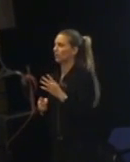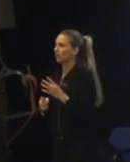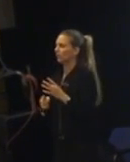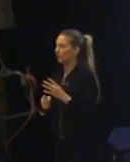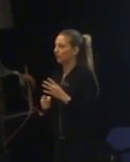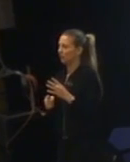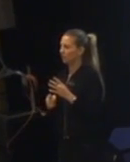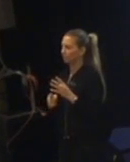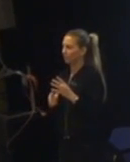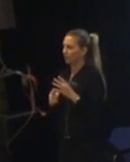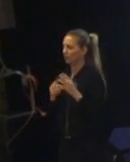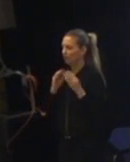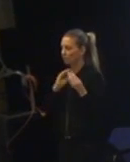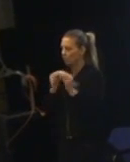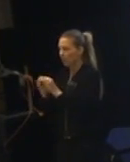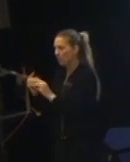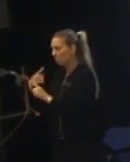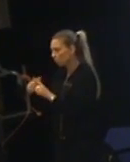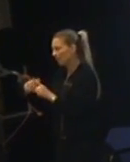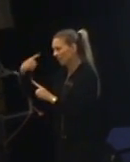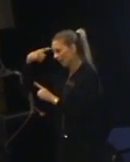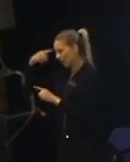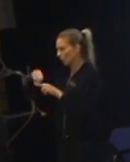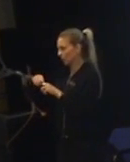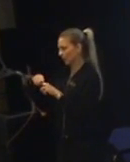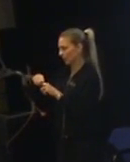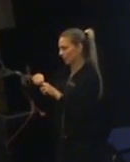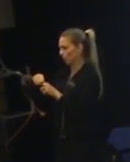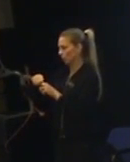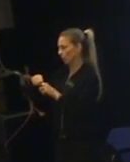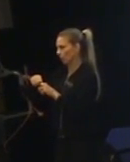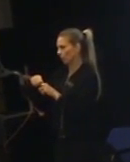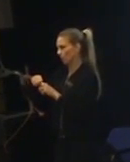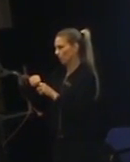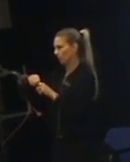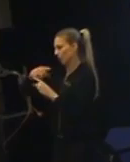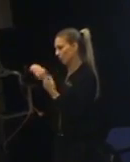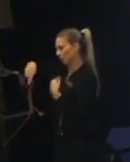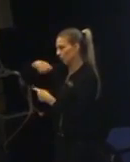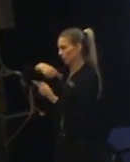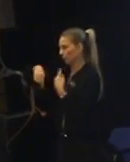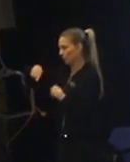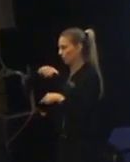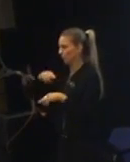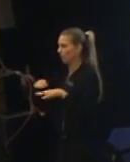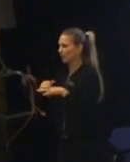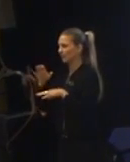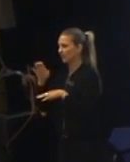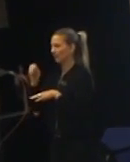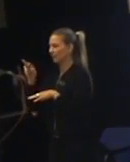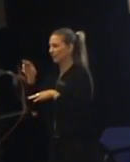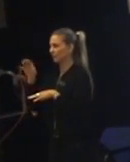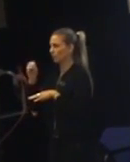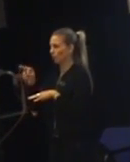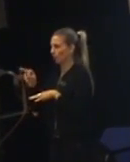Att formulera positiva tankar och känslor runt essential over-execlability är viktigt. Att inte